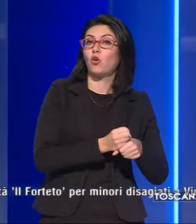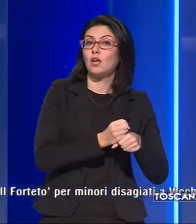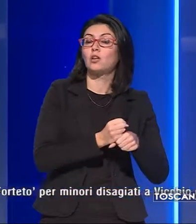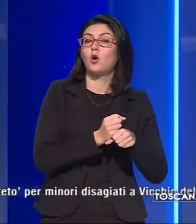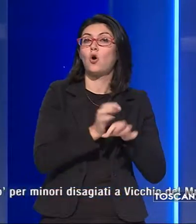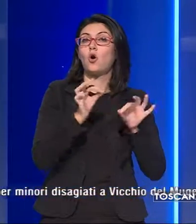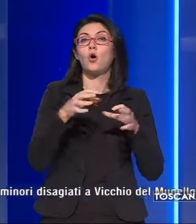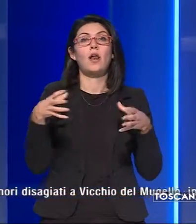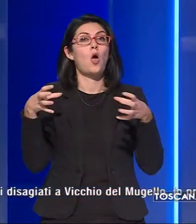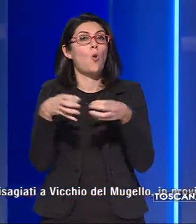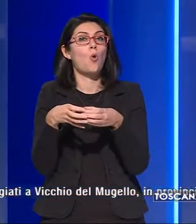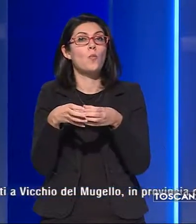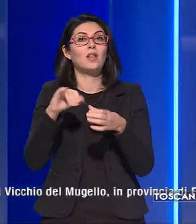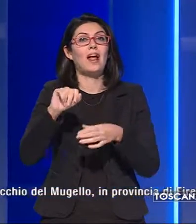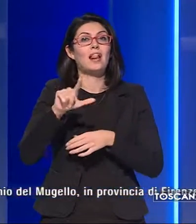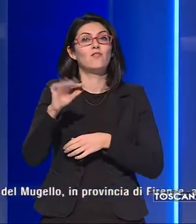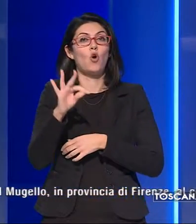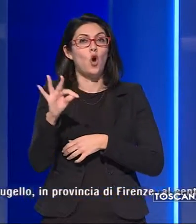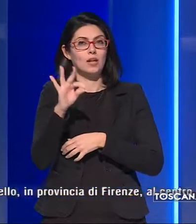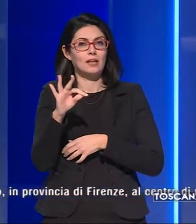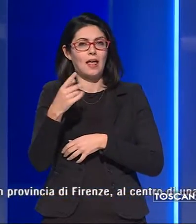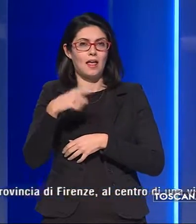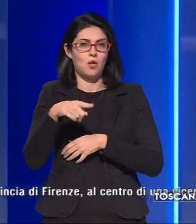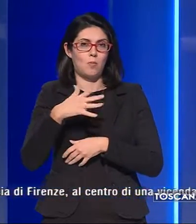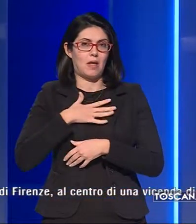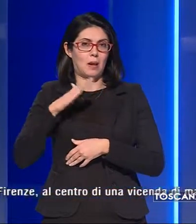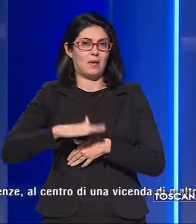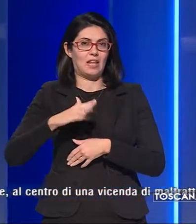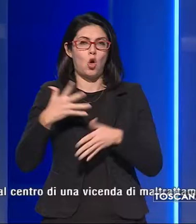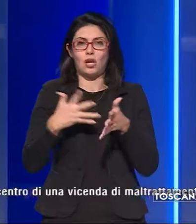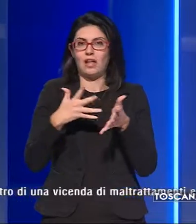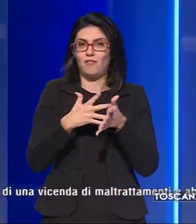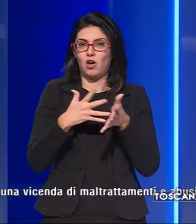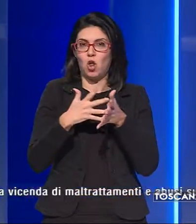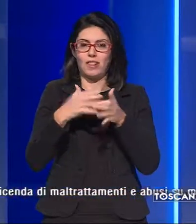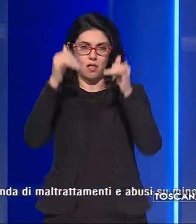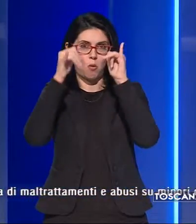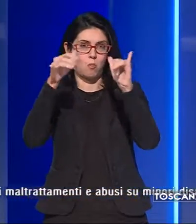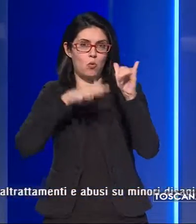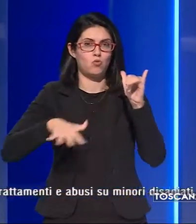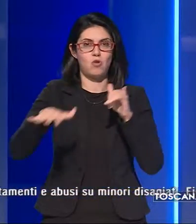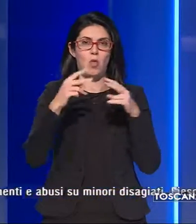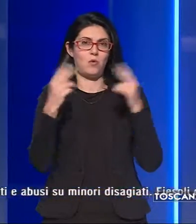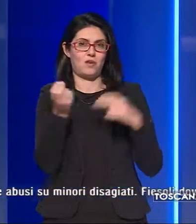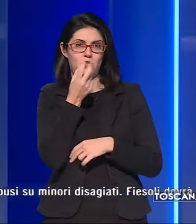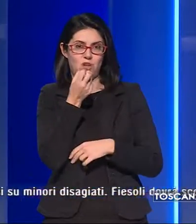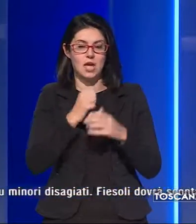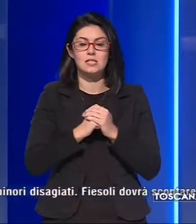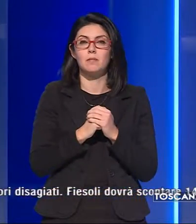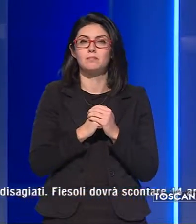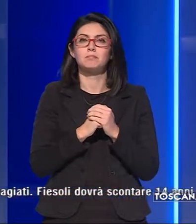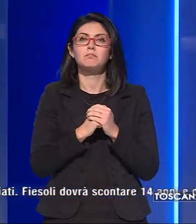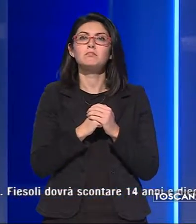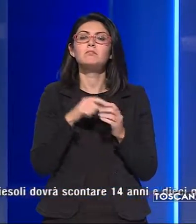Comunità Il Forteto per minori disagiati a Vittio del Mugello, in provincia di Firenze, al